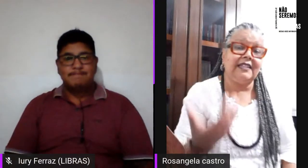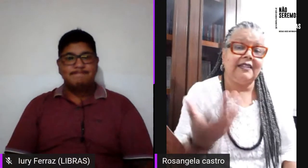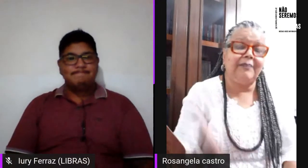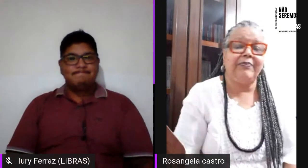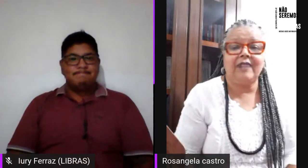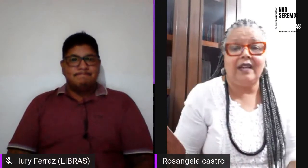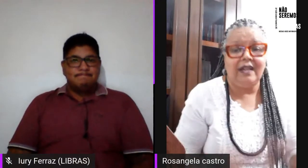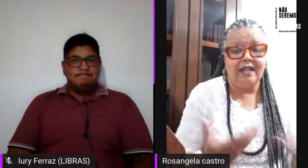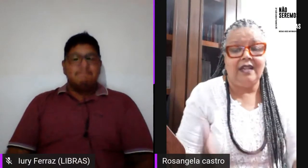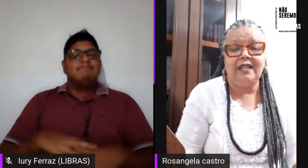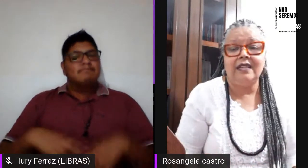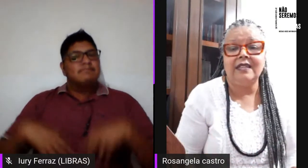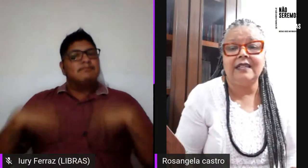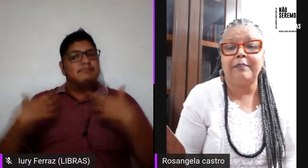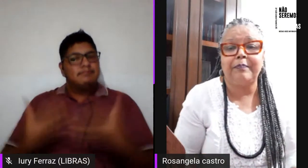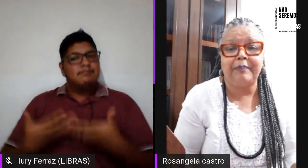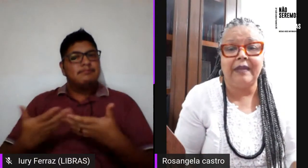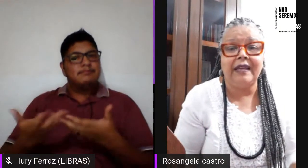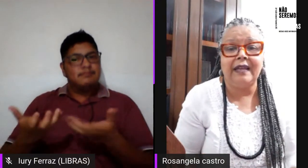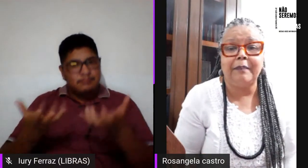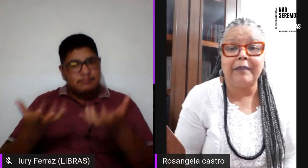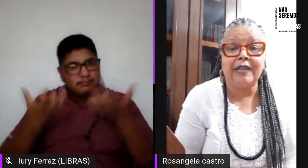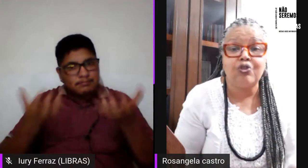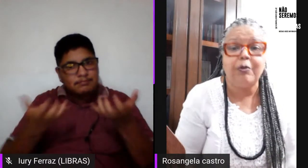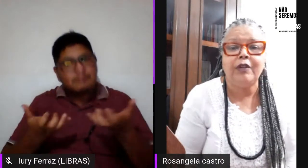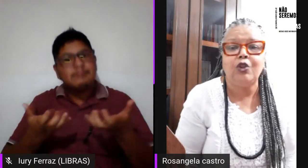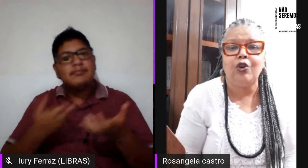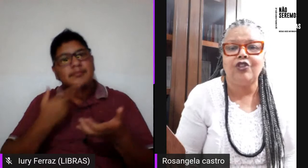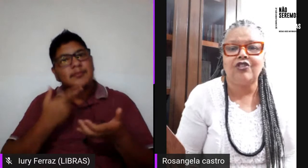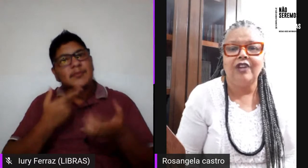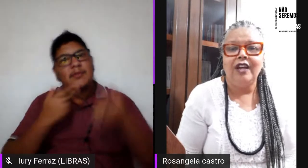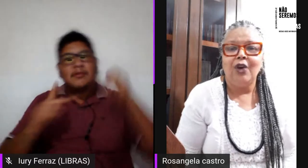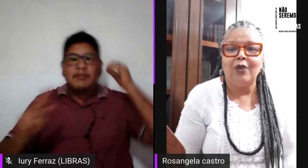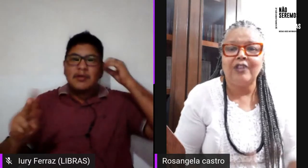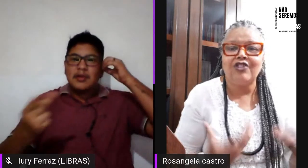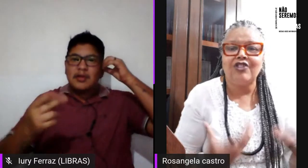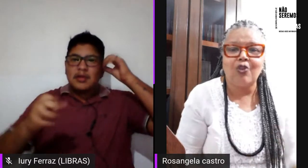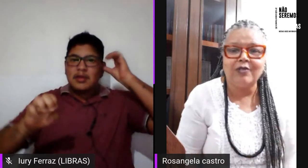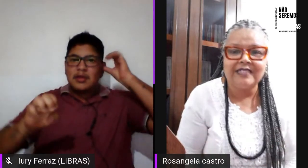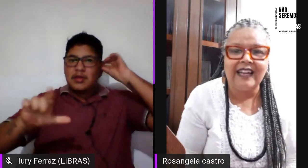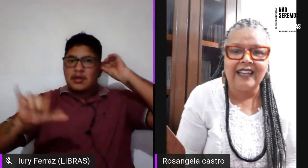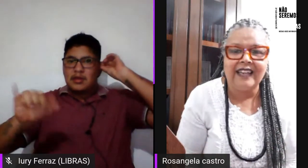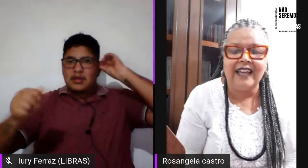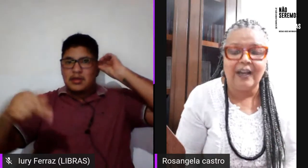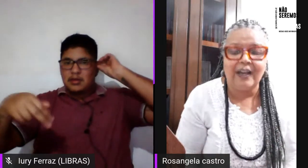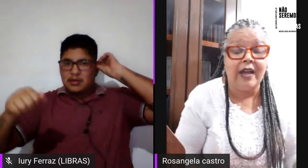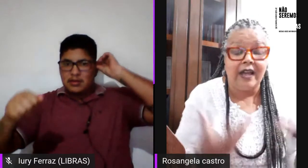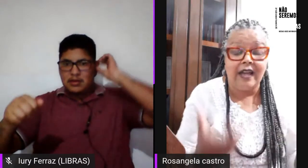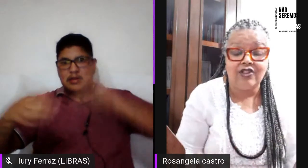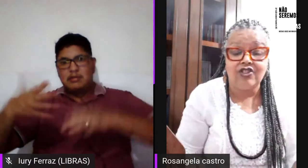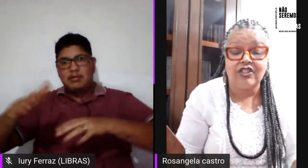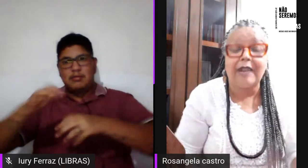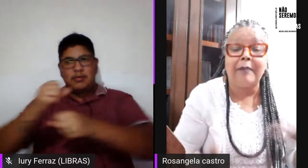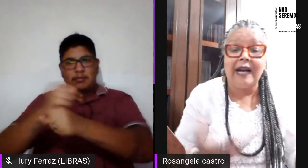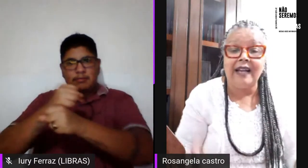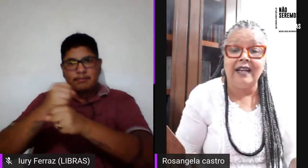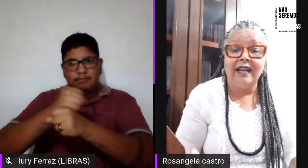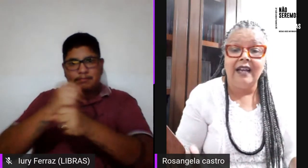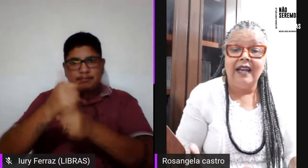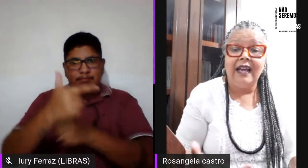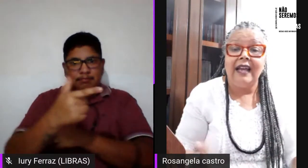trazer Eliana para 2002, quando a gente consegue a gente